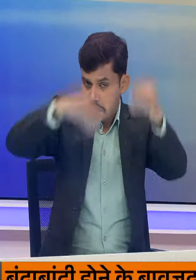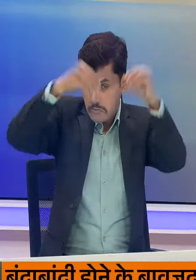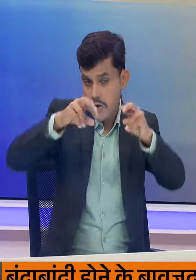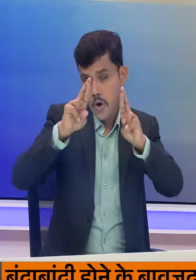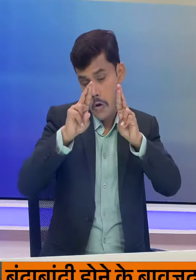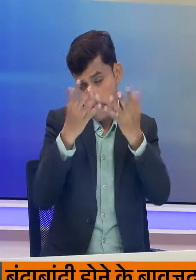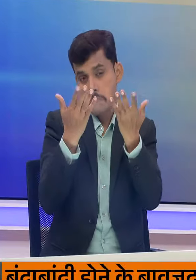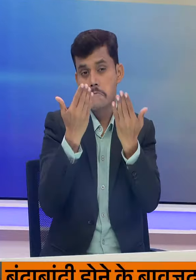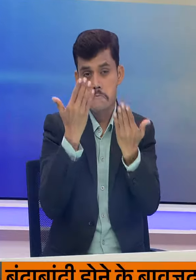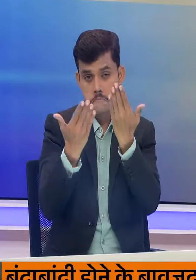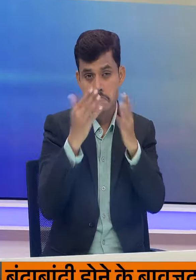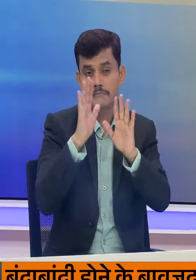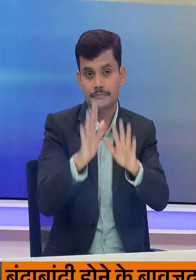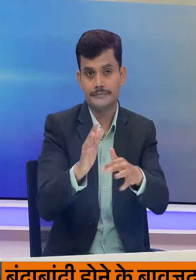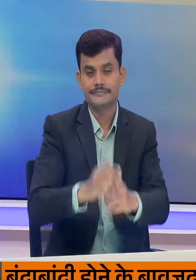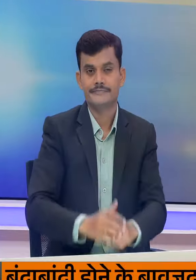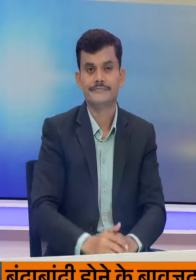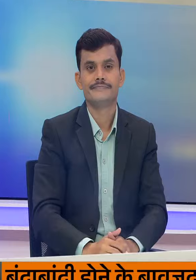समभावना है